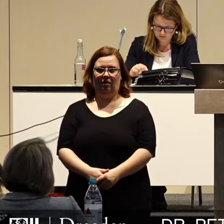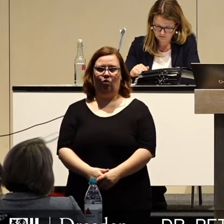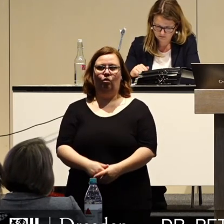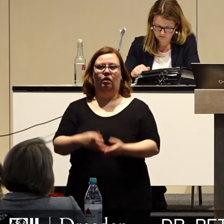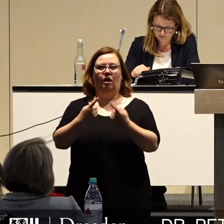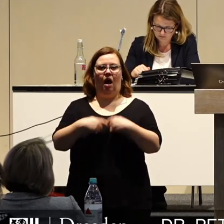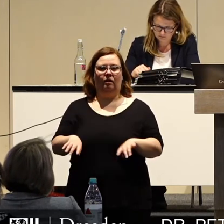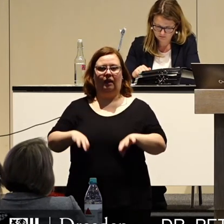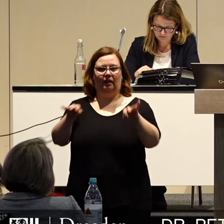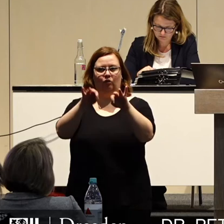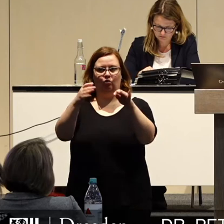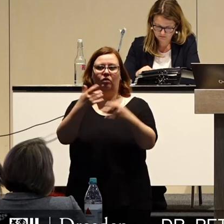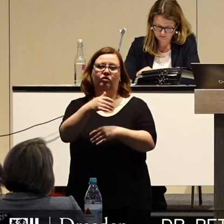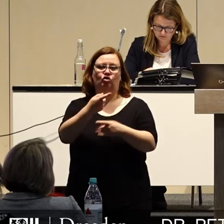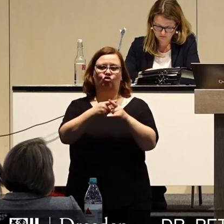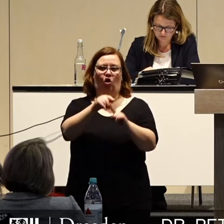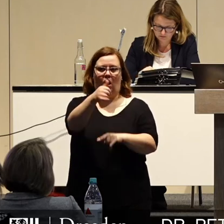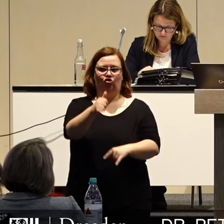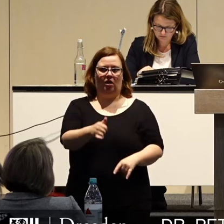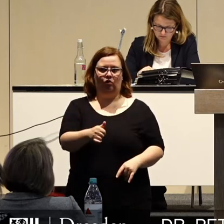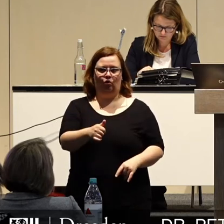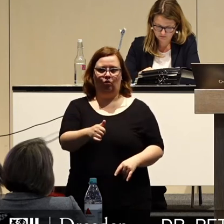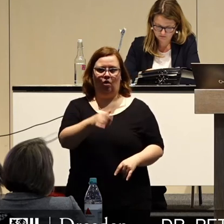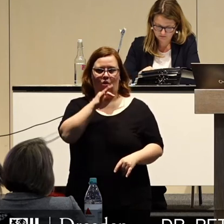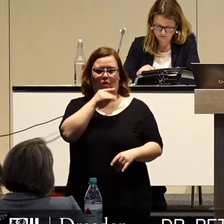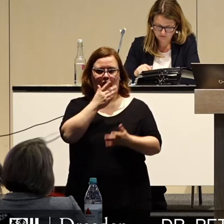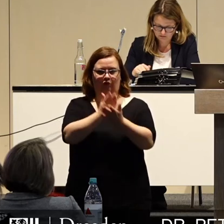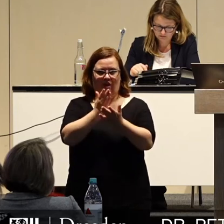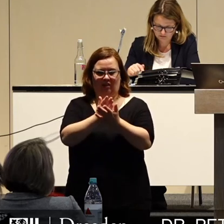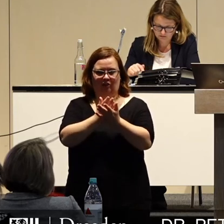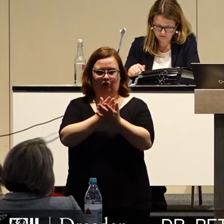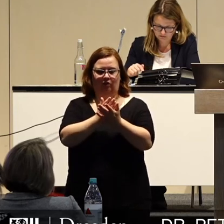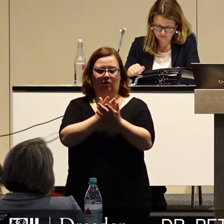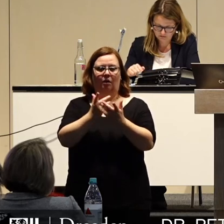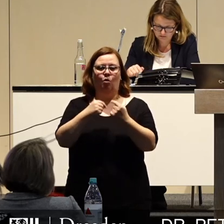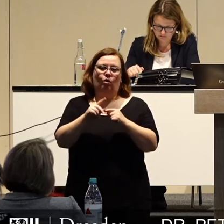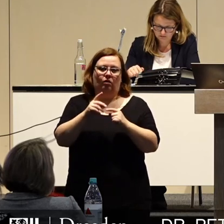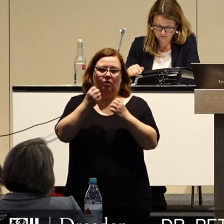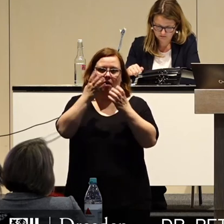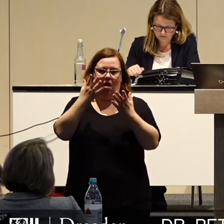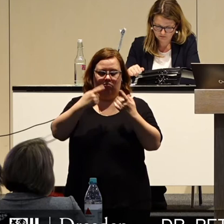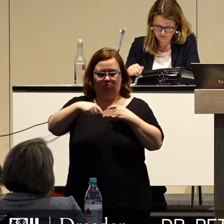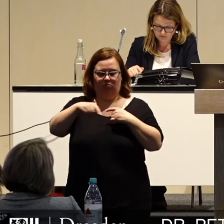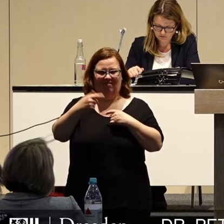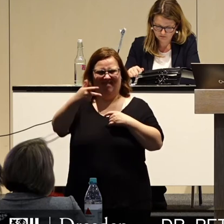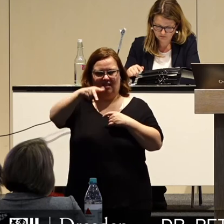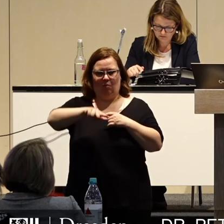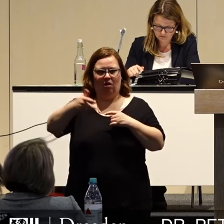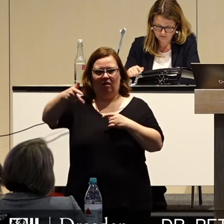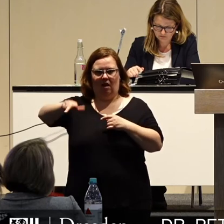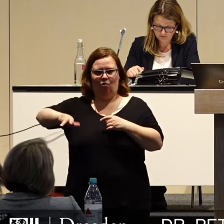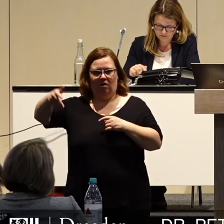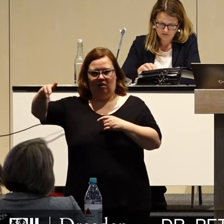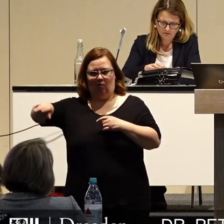Risiko, die Steuerschätzung, die noch vor uns ist. Es wird jetzt nicht ohne Grund im Dreimonatsrhythmus